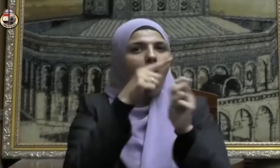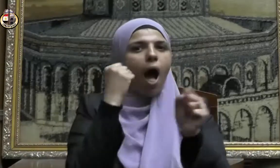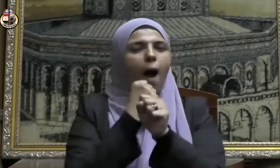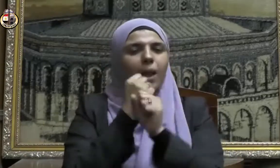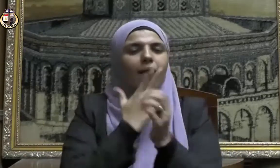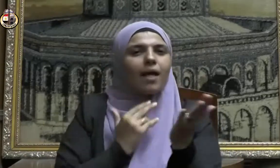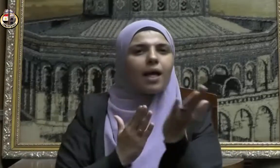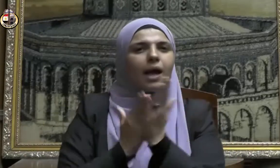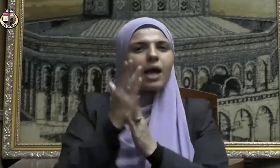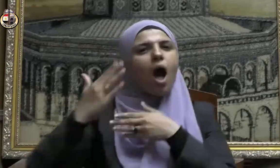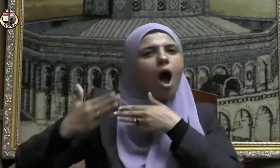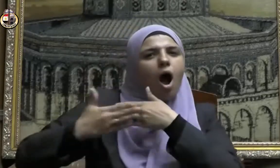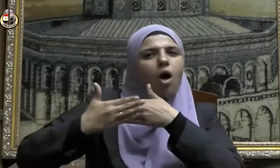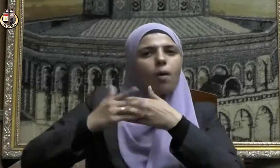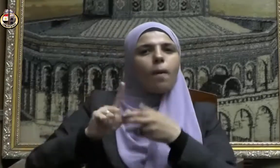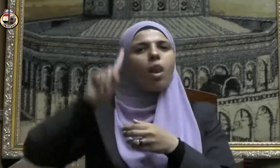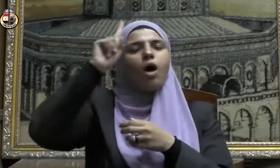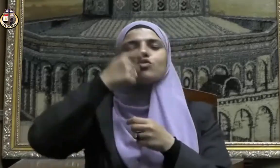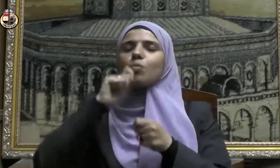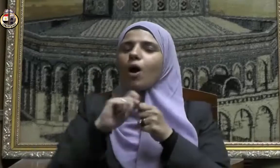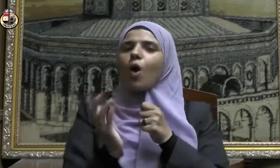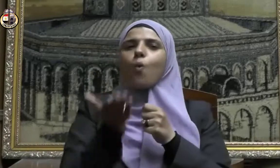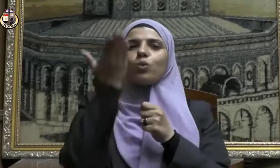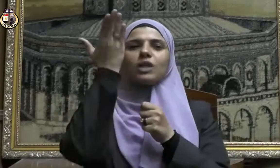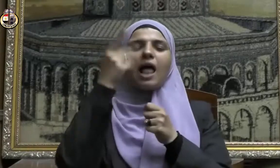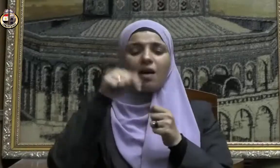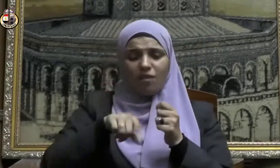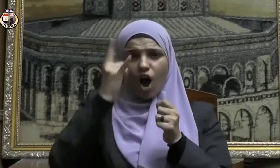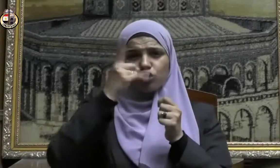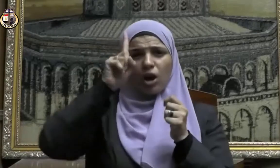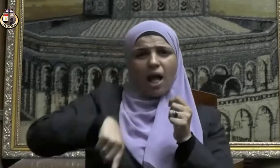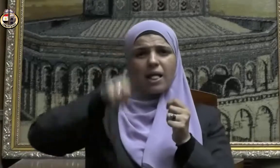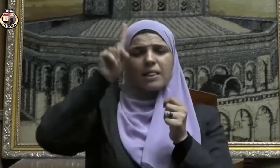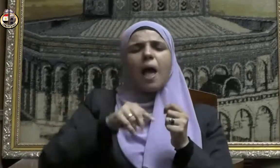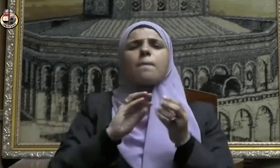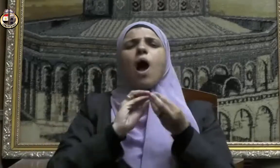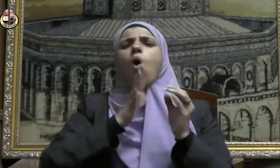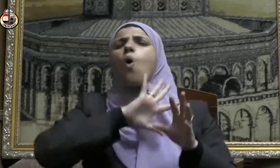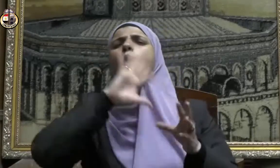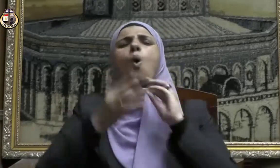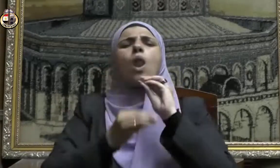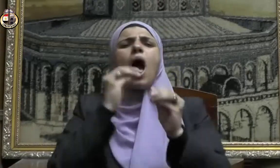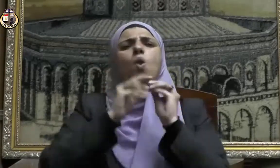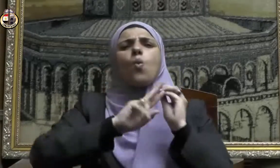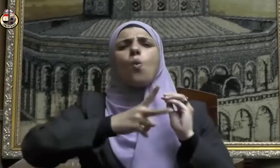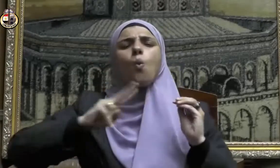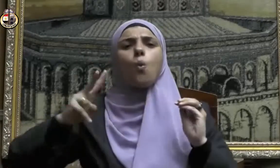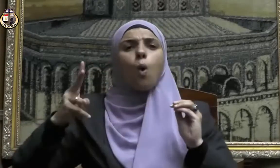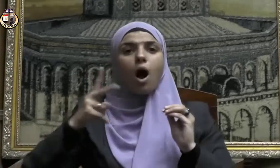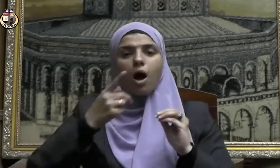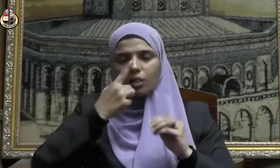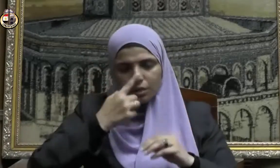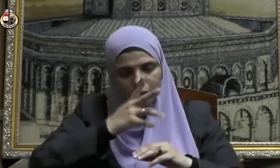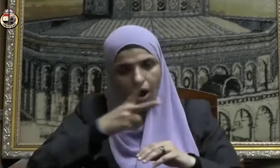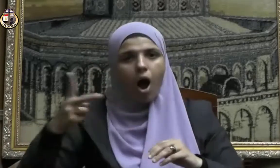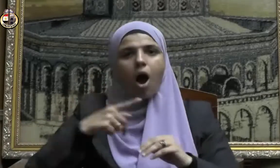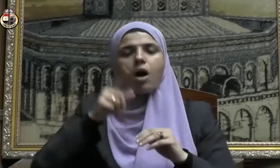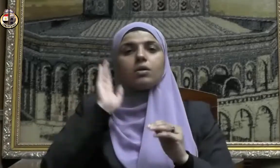بالتقرب إلى الله عز وجل بألوان الطاعات وصنوف العبادات وإن من